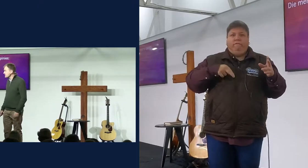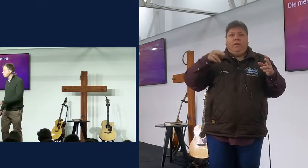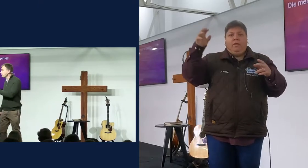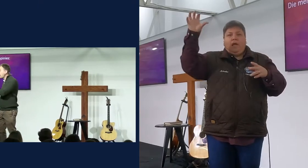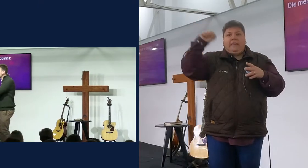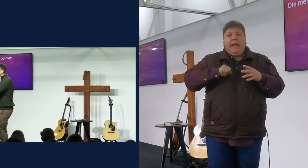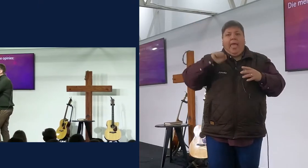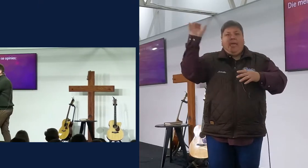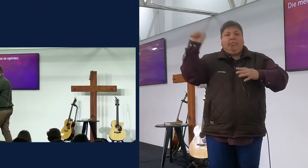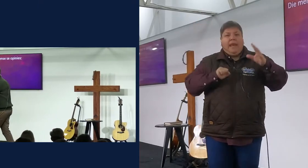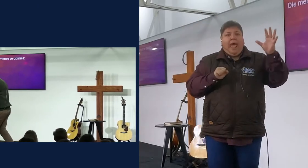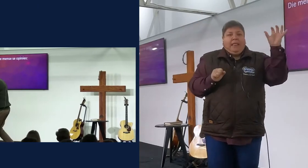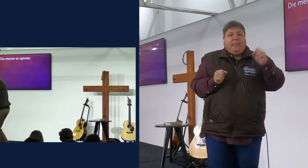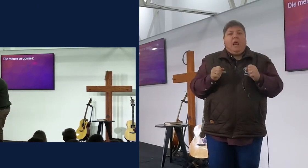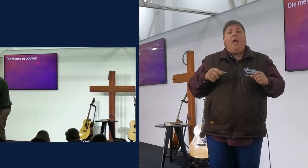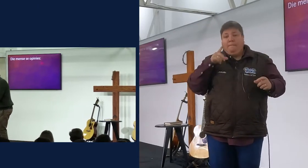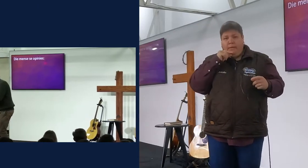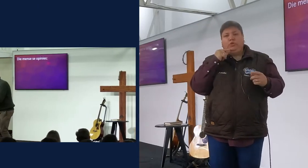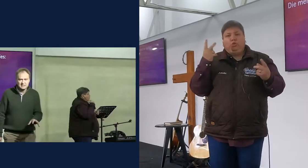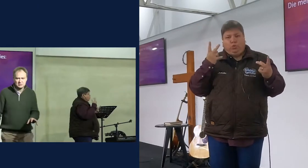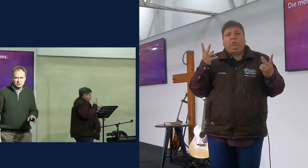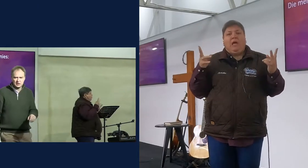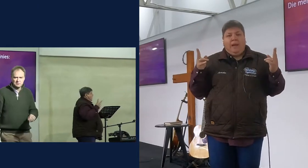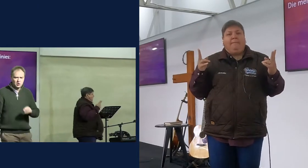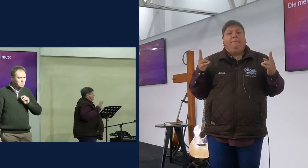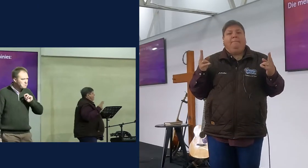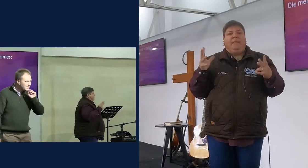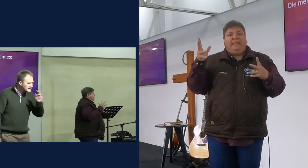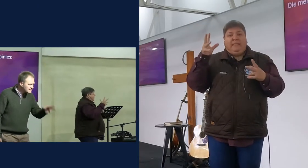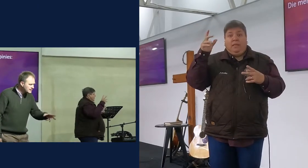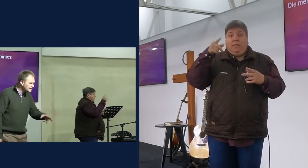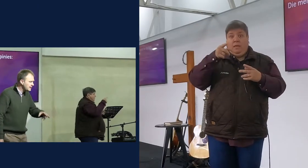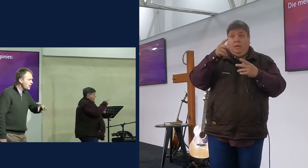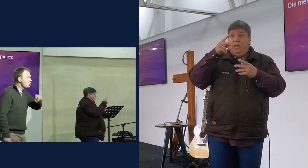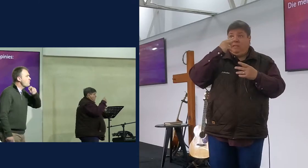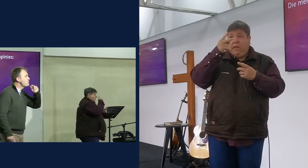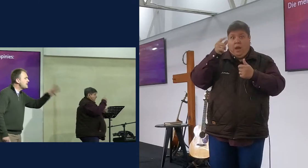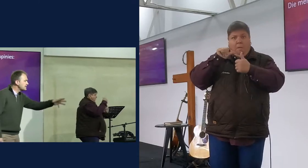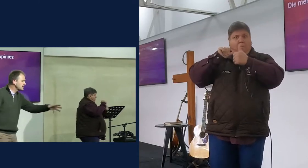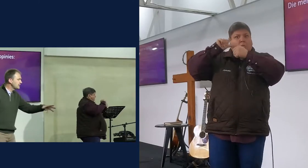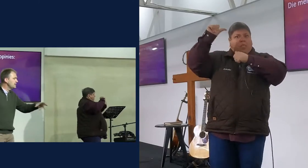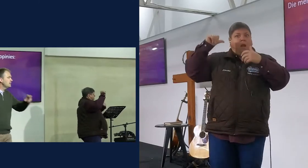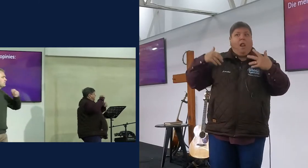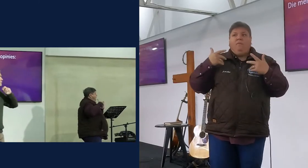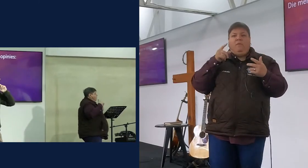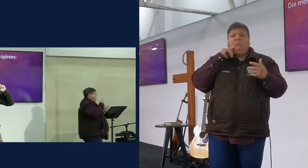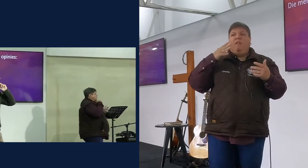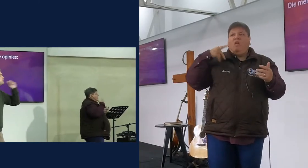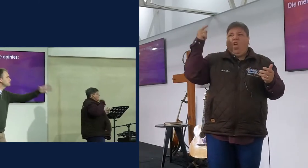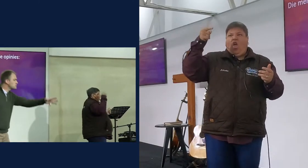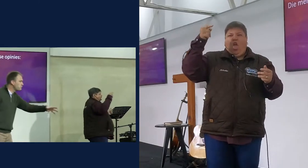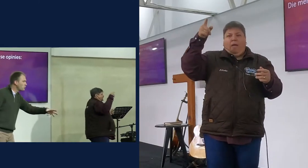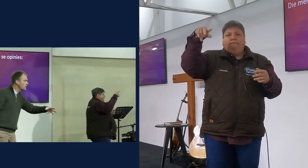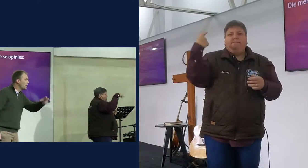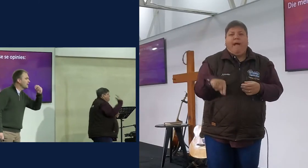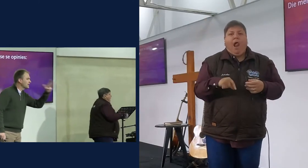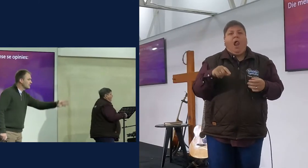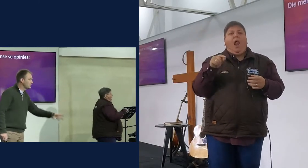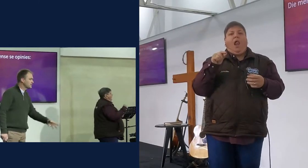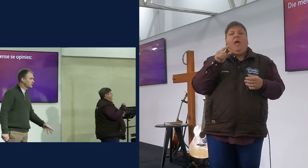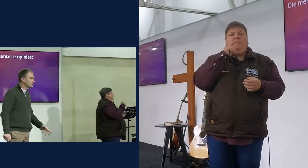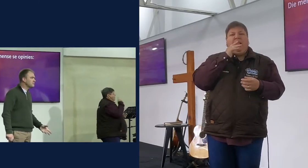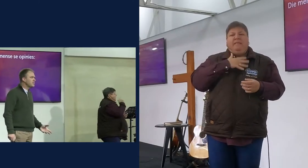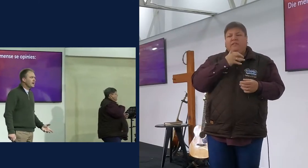so met mense, en hoe verder hulle weg is van die heren, hoe meer is dit so, hoe meer het hulle kritiek, hoe meer het hulle, spoeg hulle